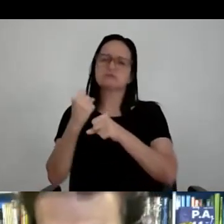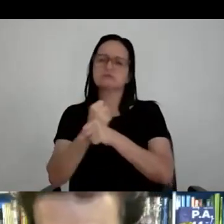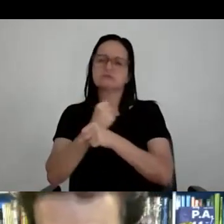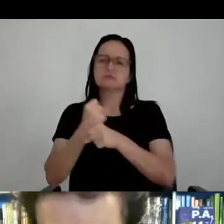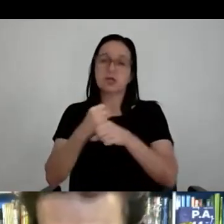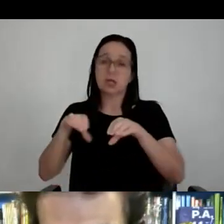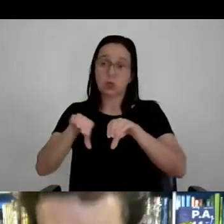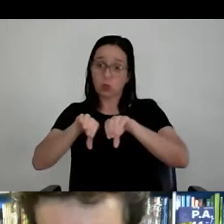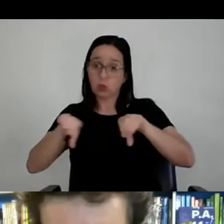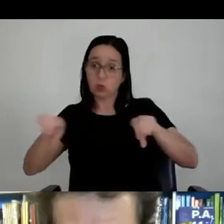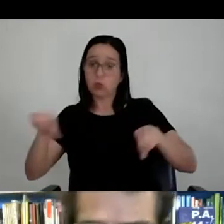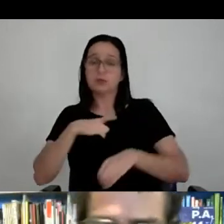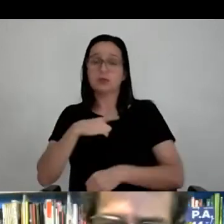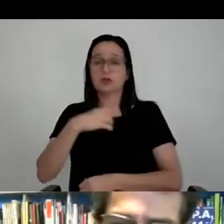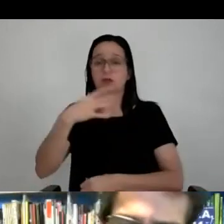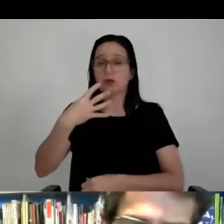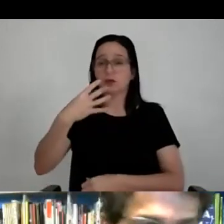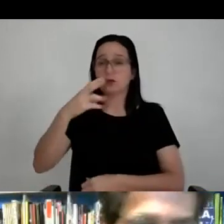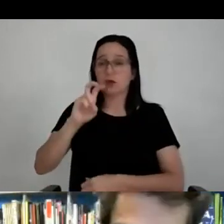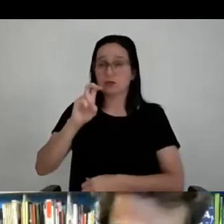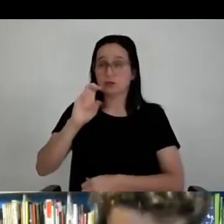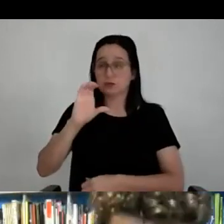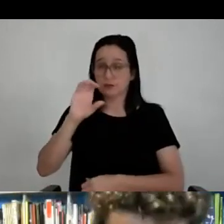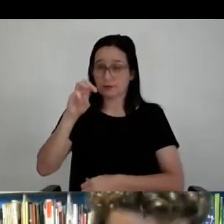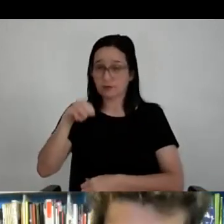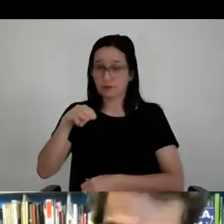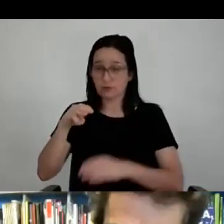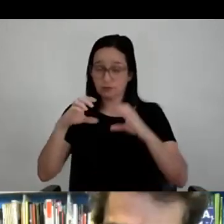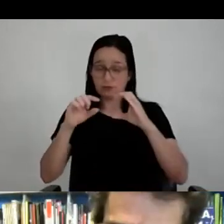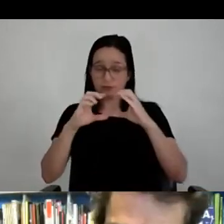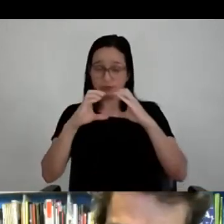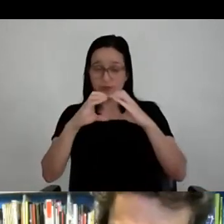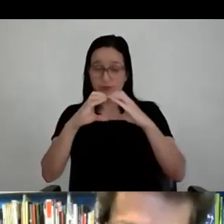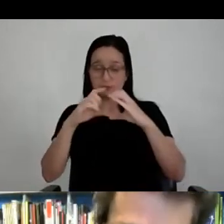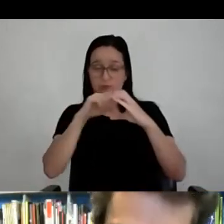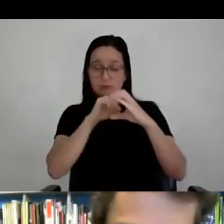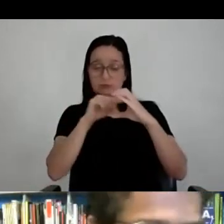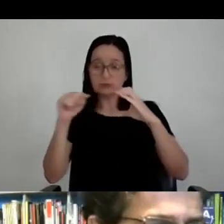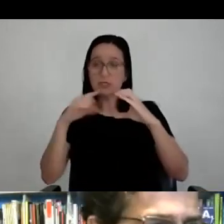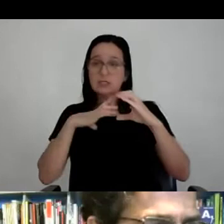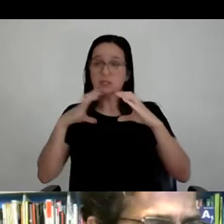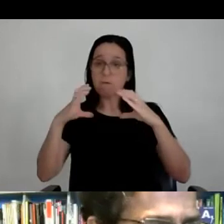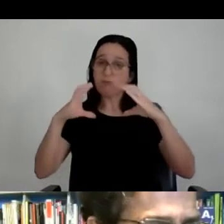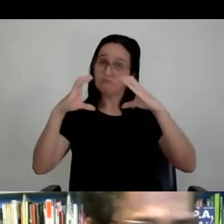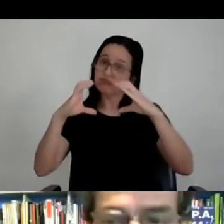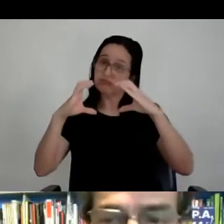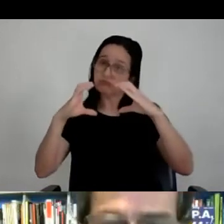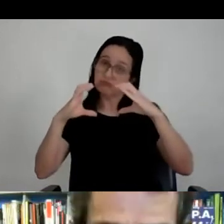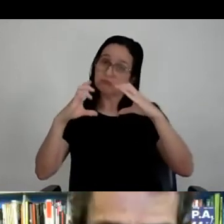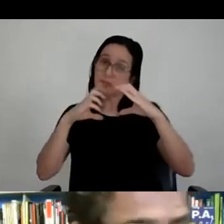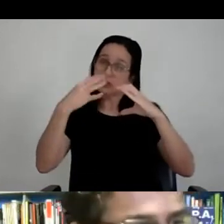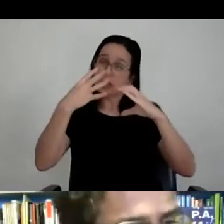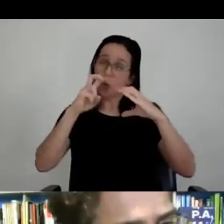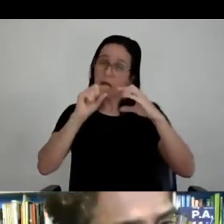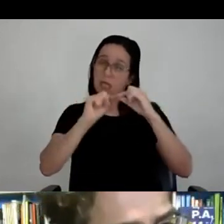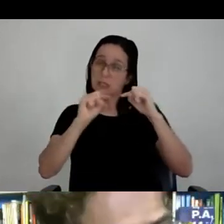45 centímetros de diâmetro. Se você botar na mão 45 centímetros, é grande, todo em